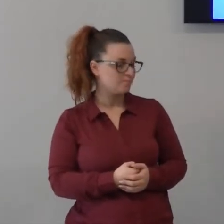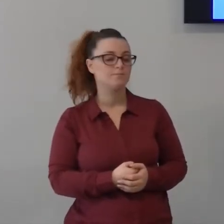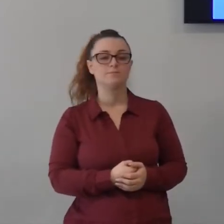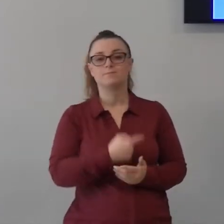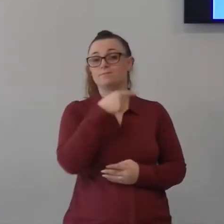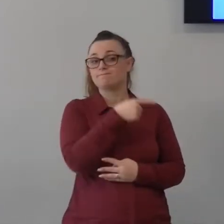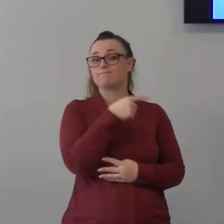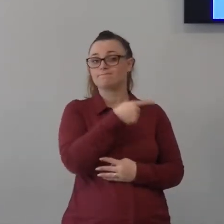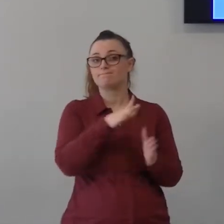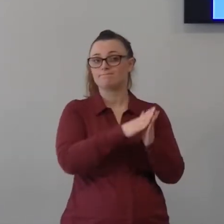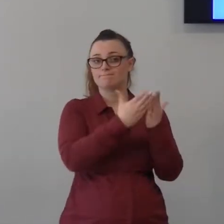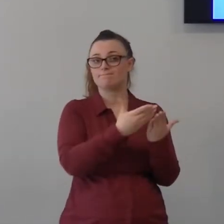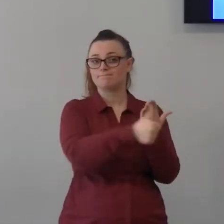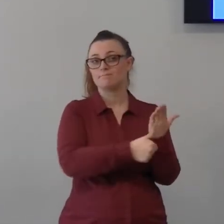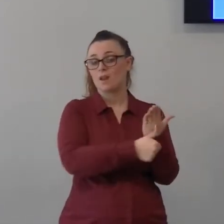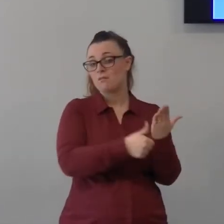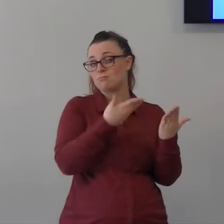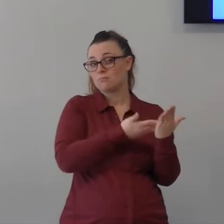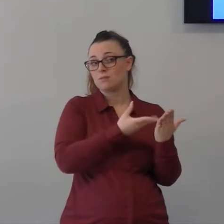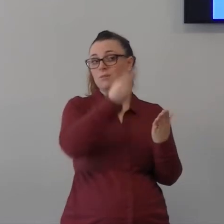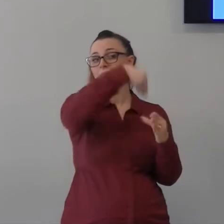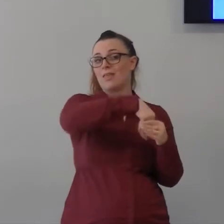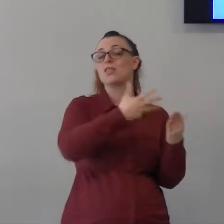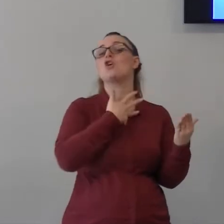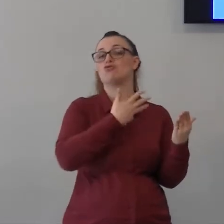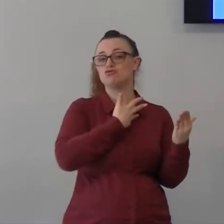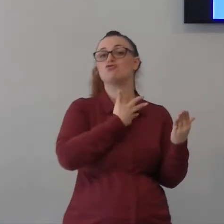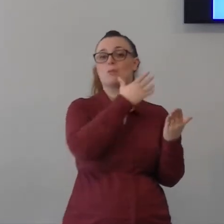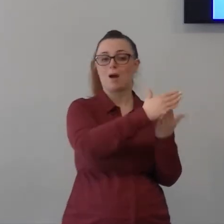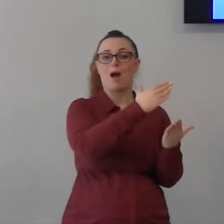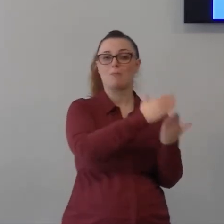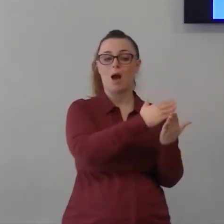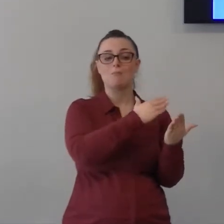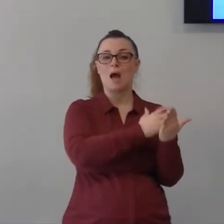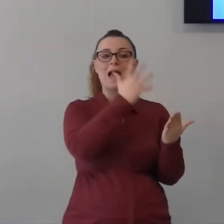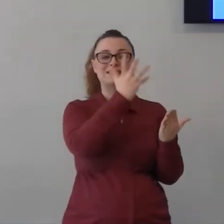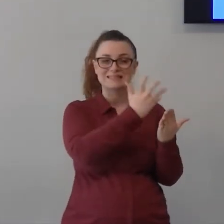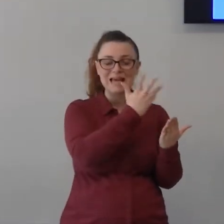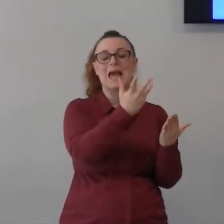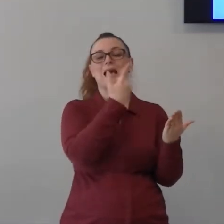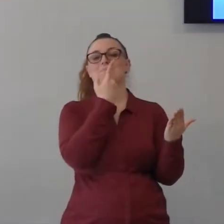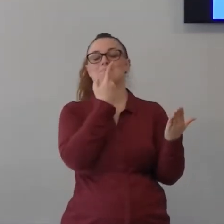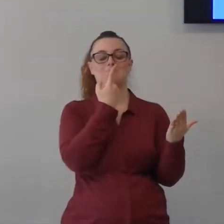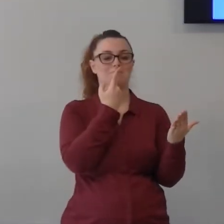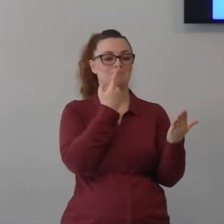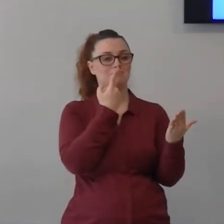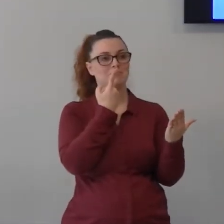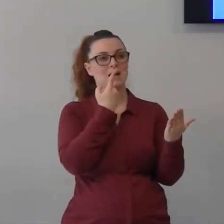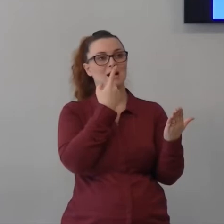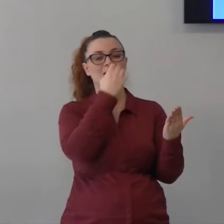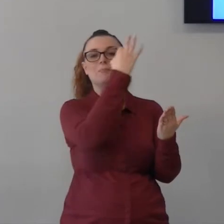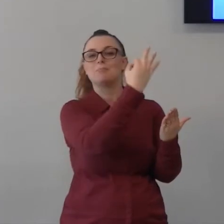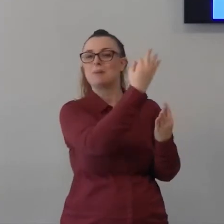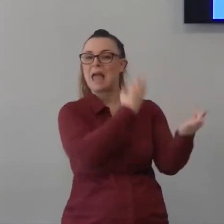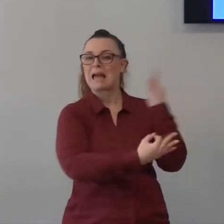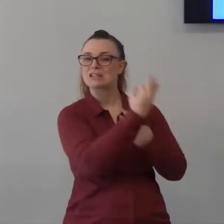troviamo qua dentro qua dentro qua dentro ci sono gli esempi qua dentro ci sono le istruzioni qua dentro ci sono le